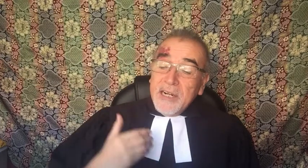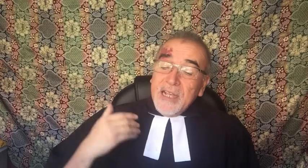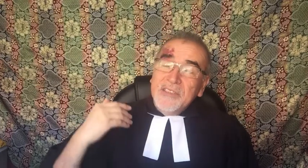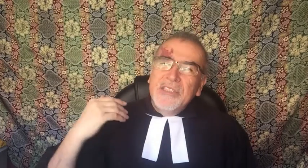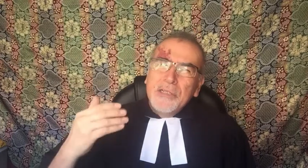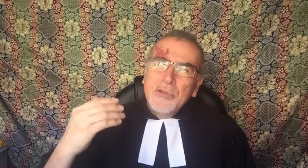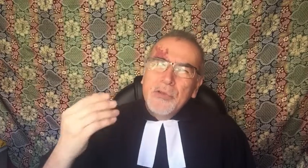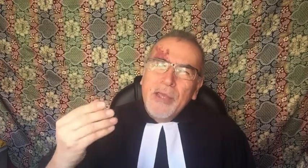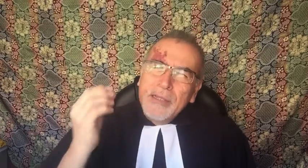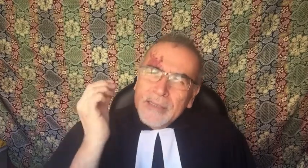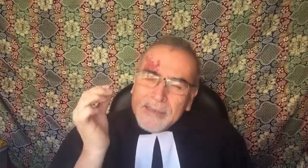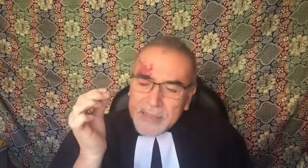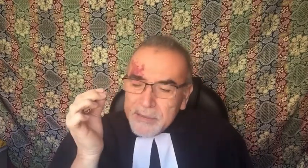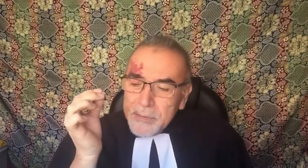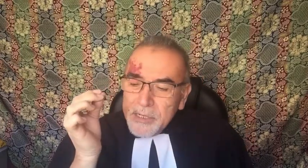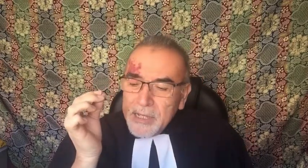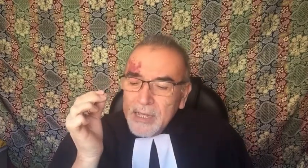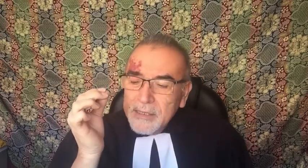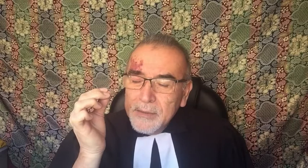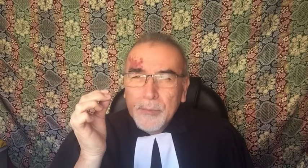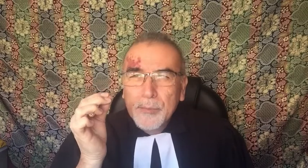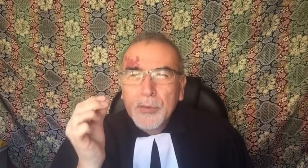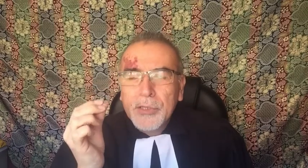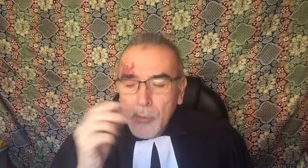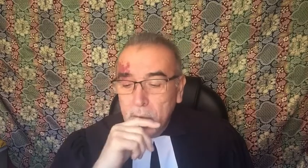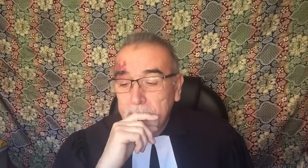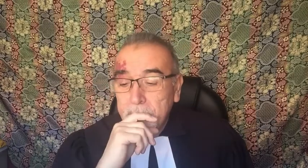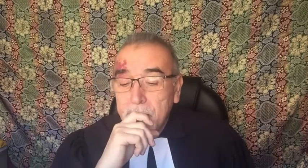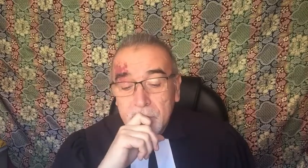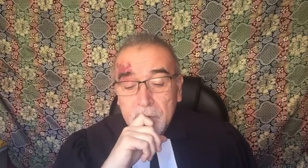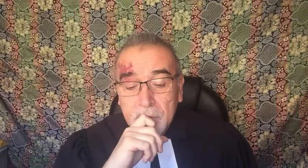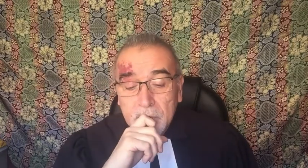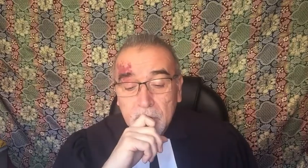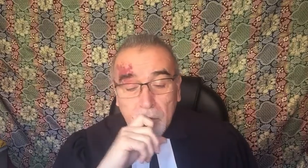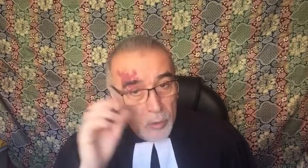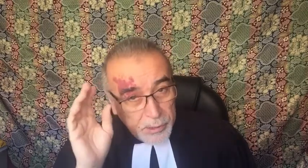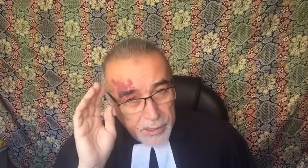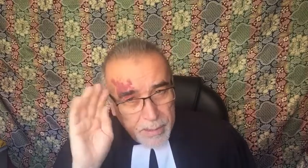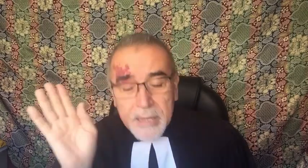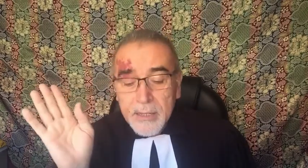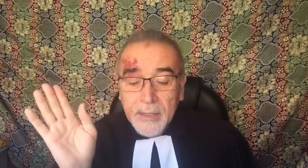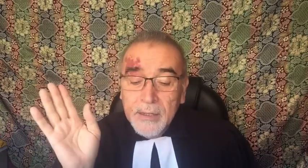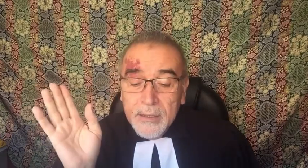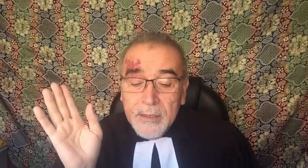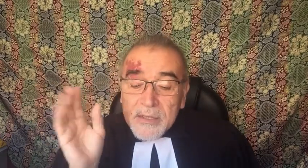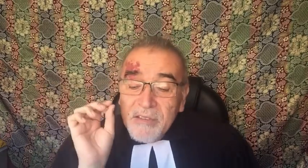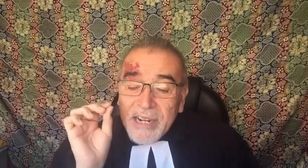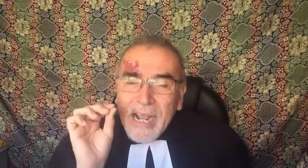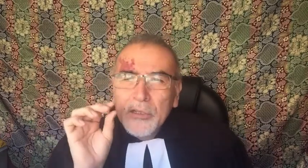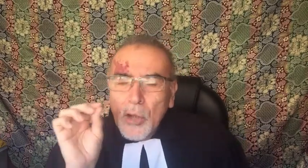a cierto nivel de sensibilidad por temor, o nuestra mente se va negando a